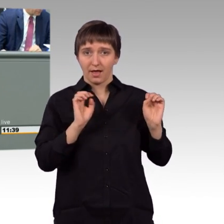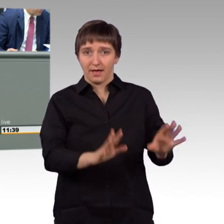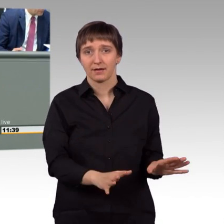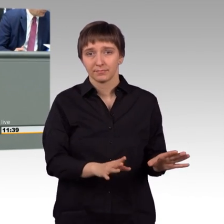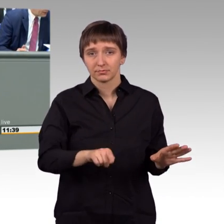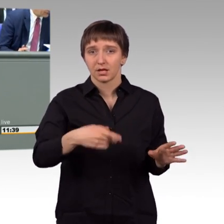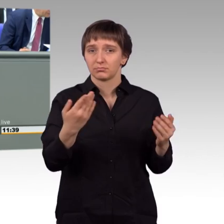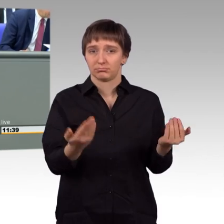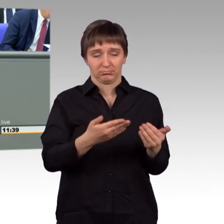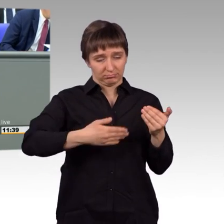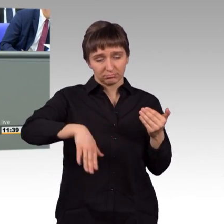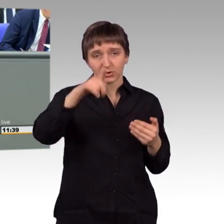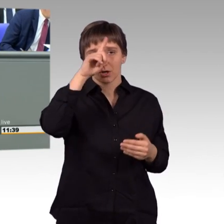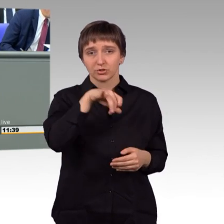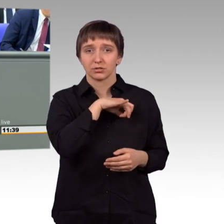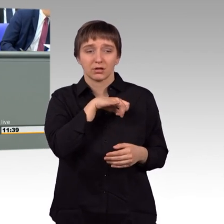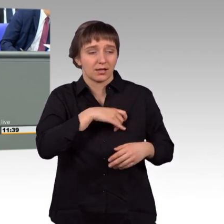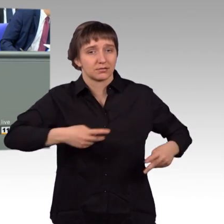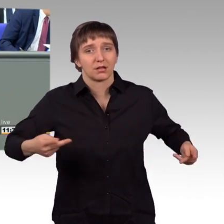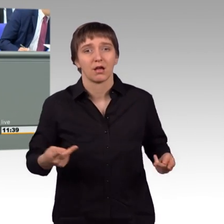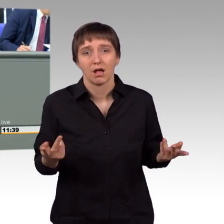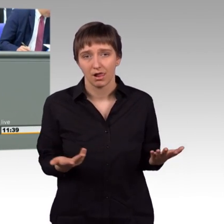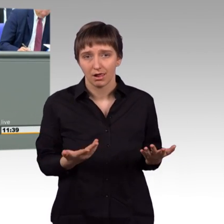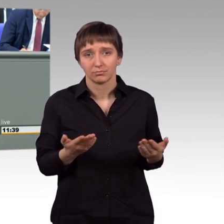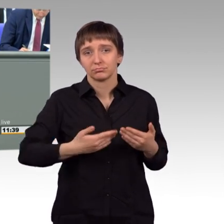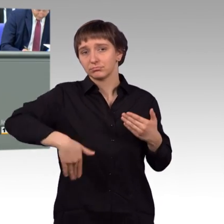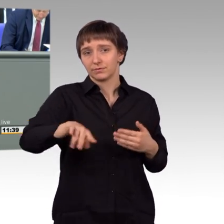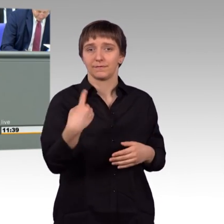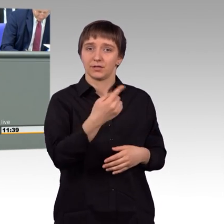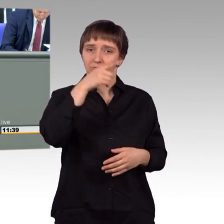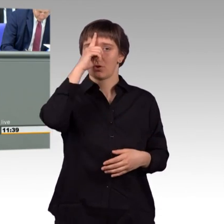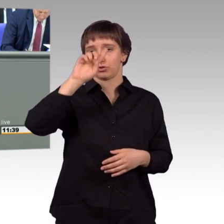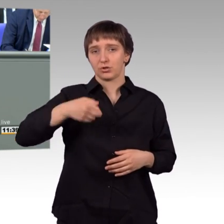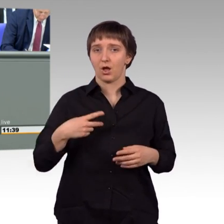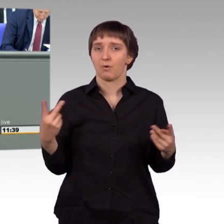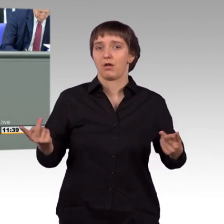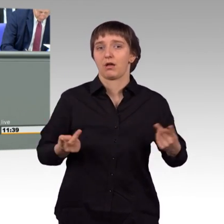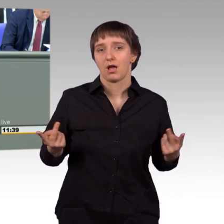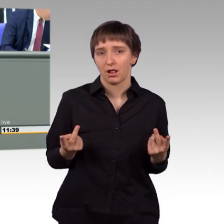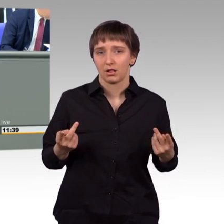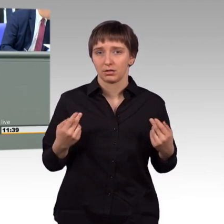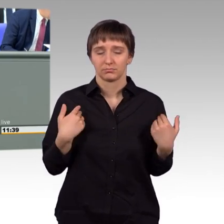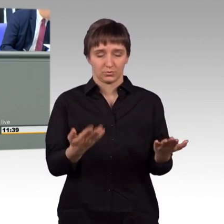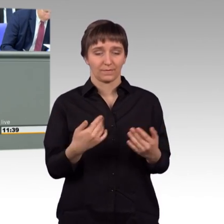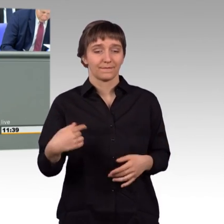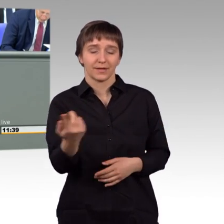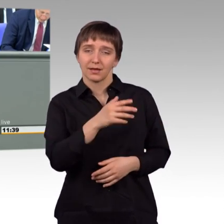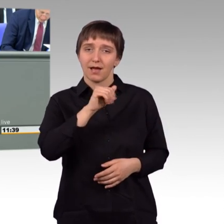Interessen bedeutungslos und eines Tages auch wir selbst, das werden wir als AfD nicht zulassen, dem werden wir uns